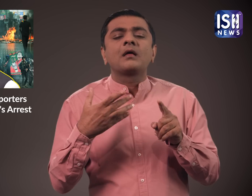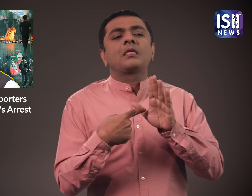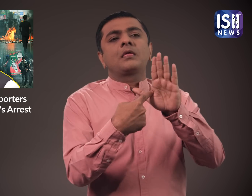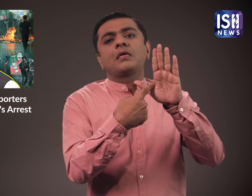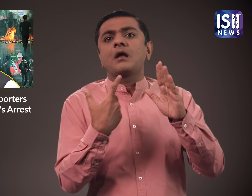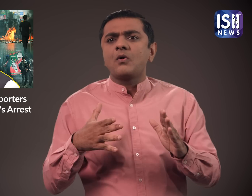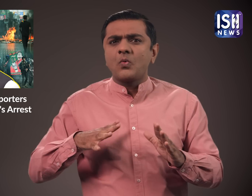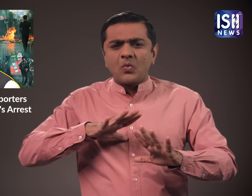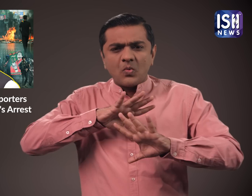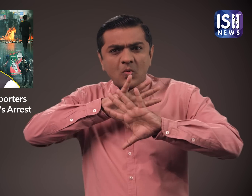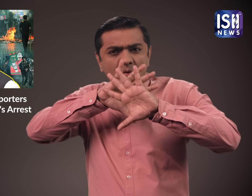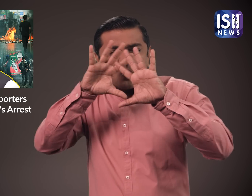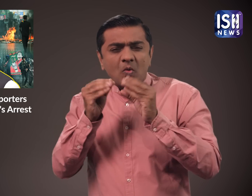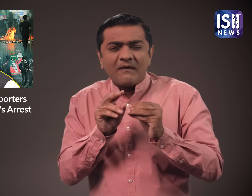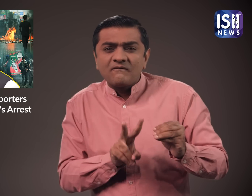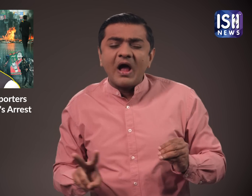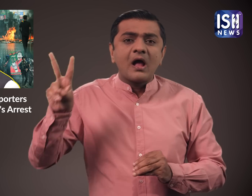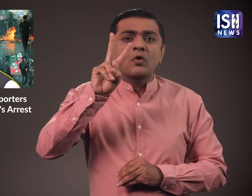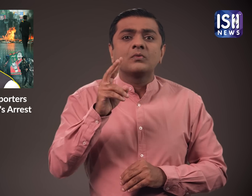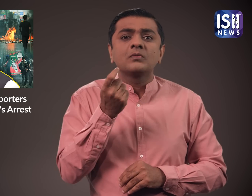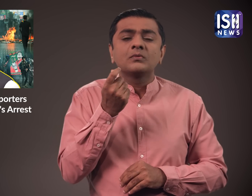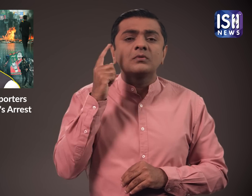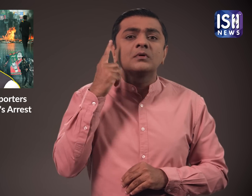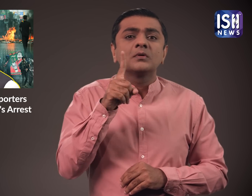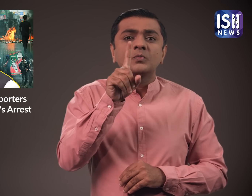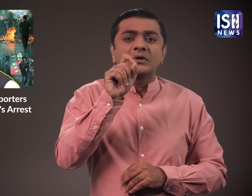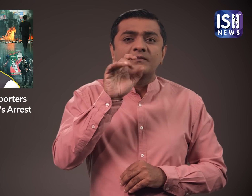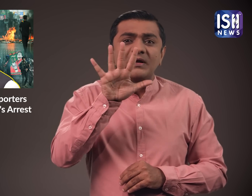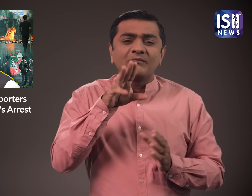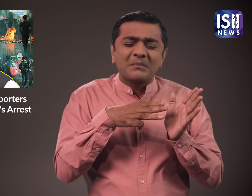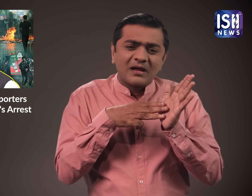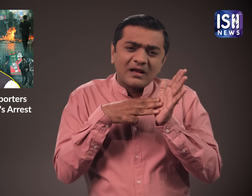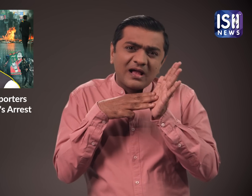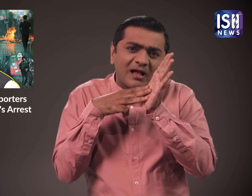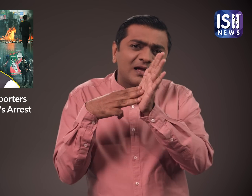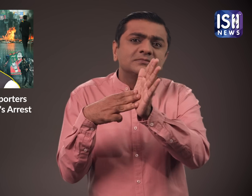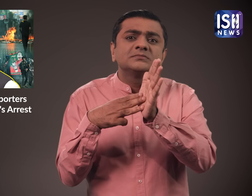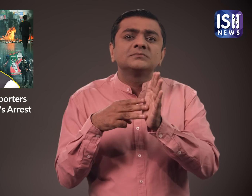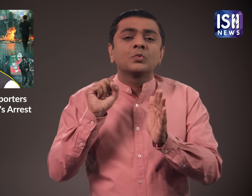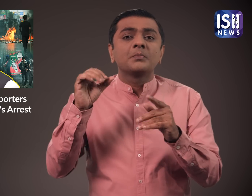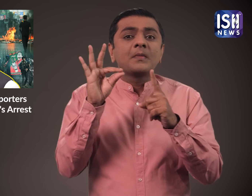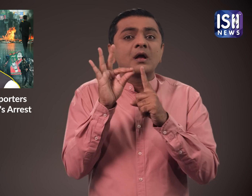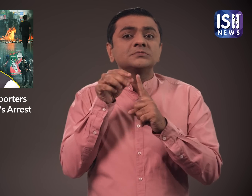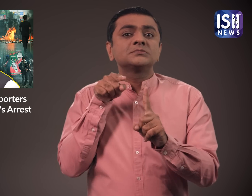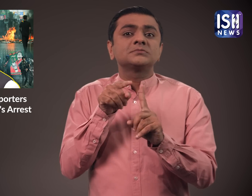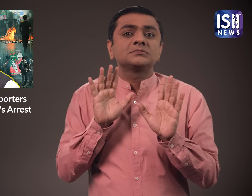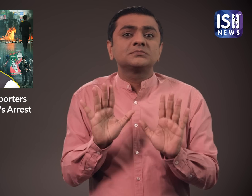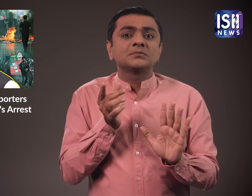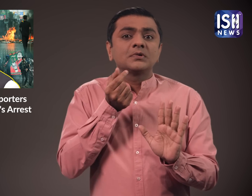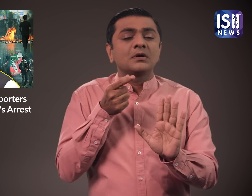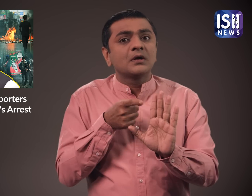का लाप कमाया वो इसकी अनुमती नहीं थी अब इसे लेकर बड़ा विवाद खड़ा हो गया